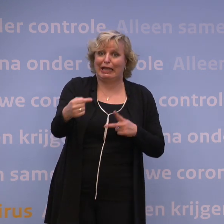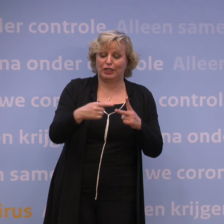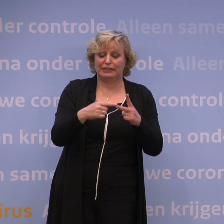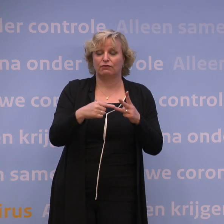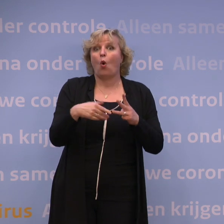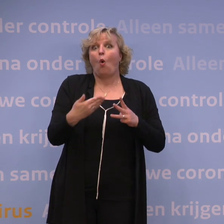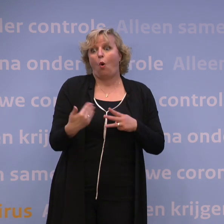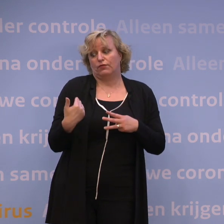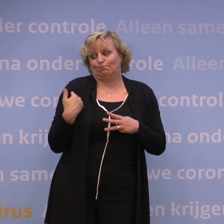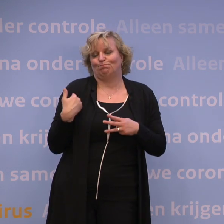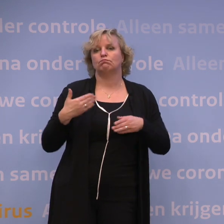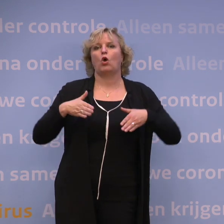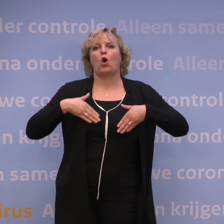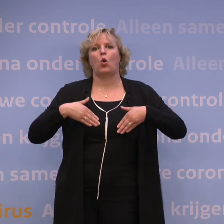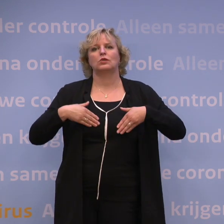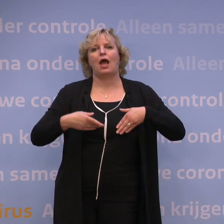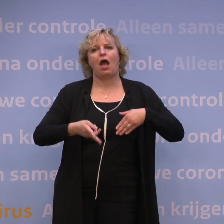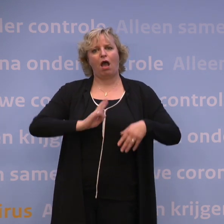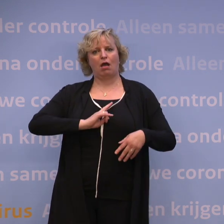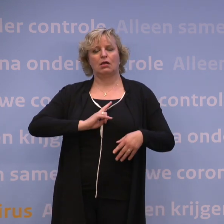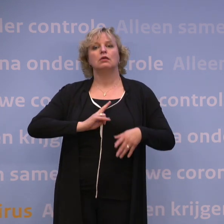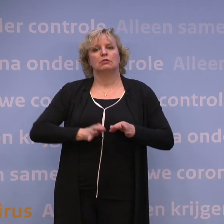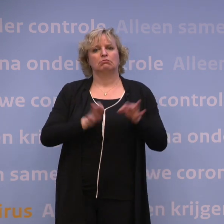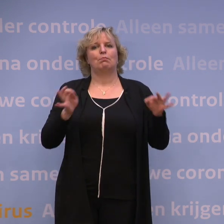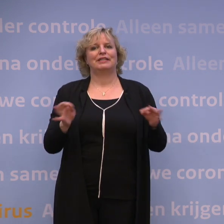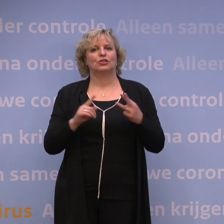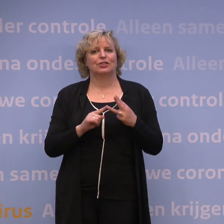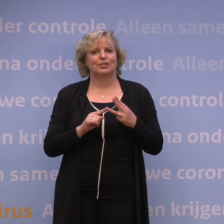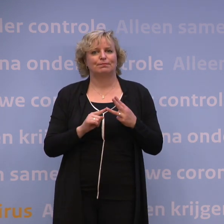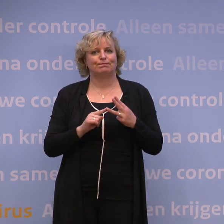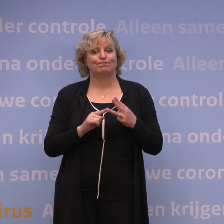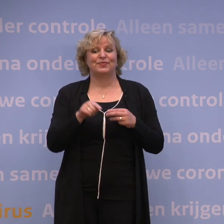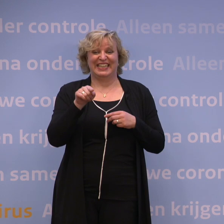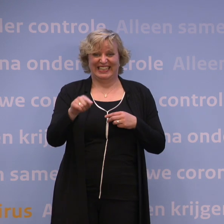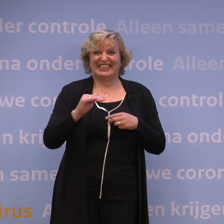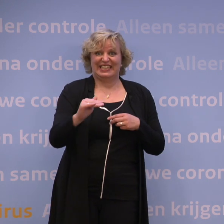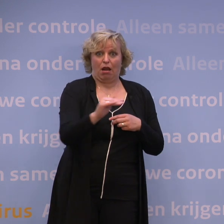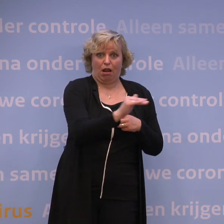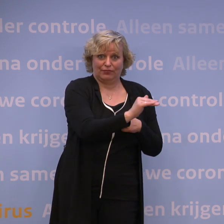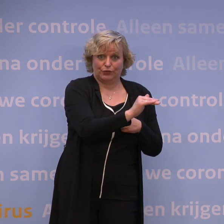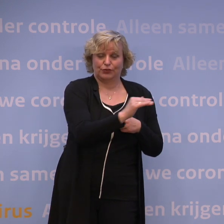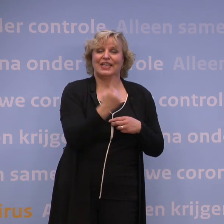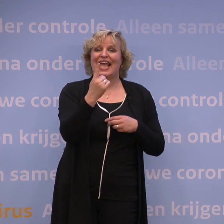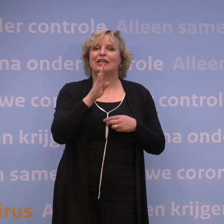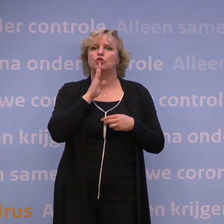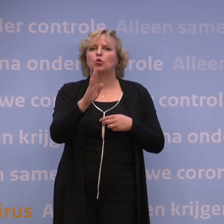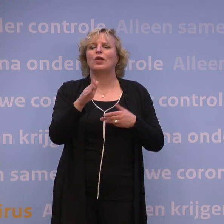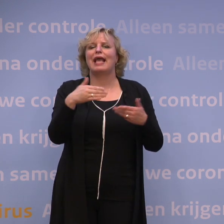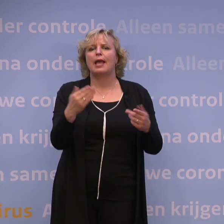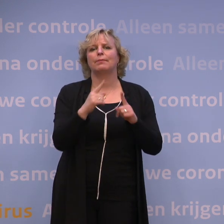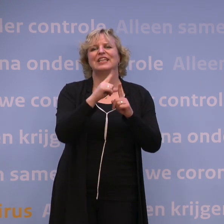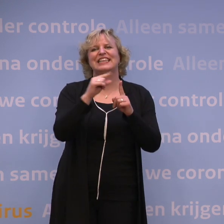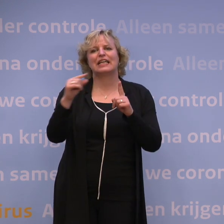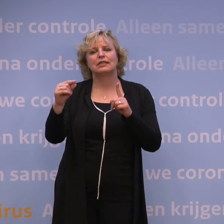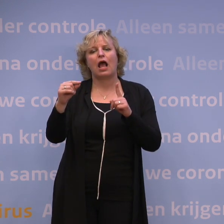recent hersteld bent van een corona-infectie. En voor die landen heb je vanaf 1 juli een digitaal